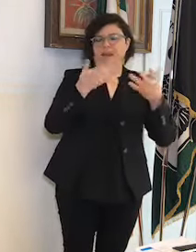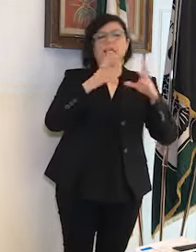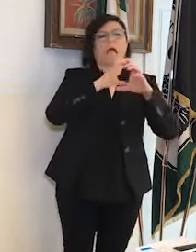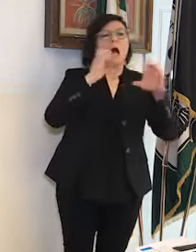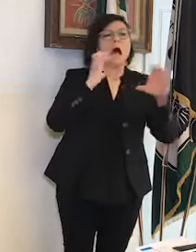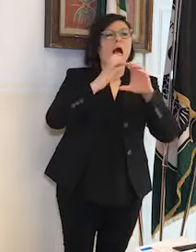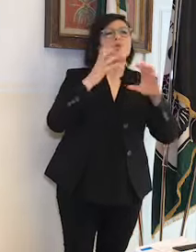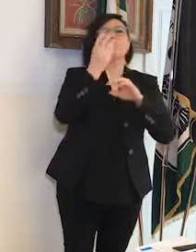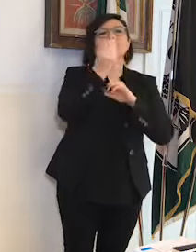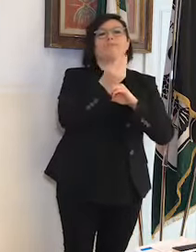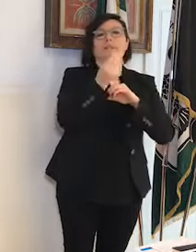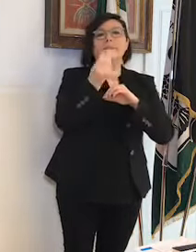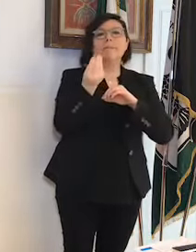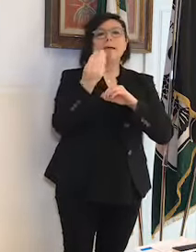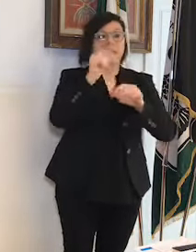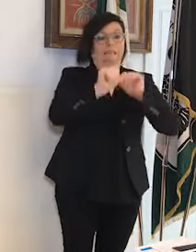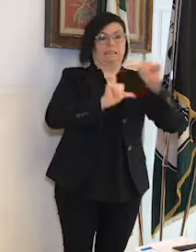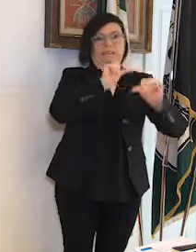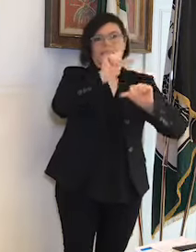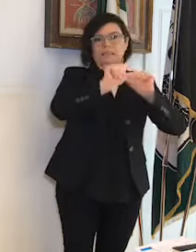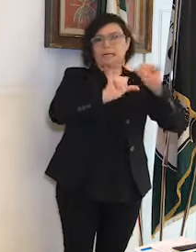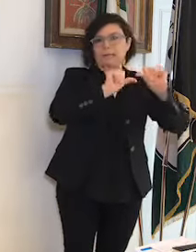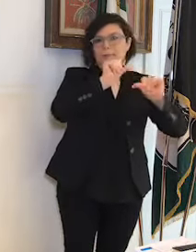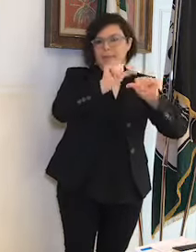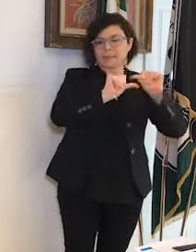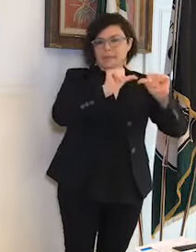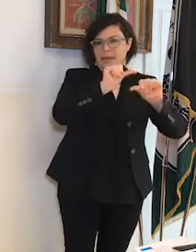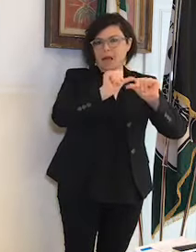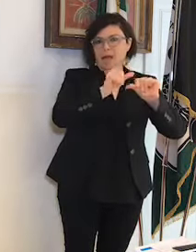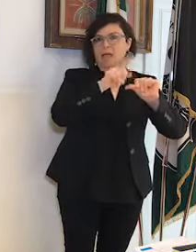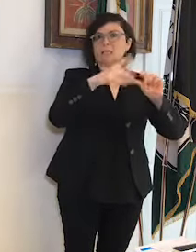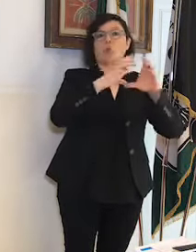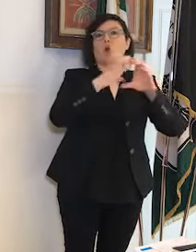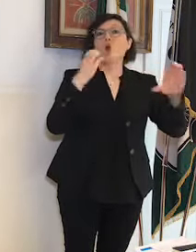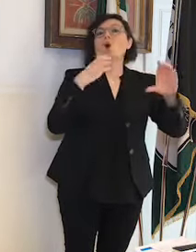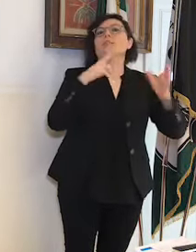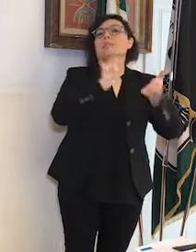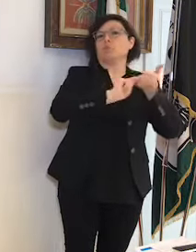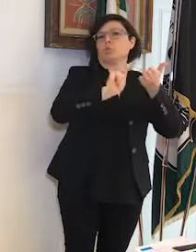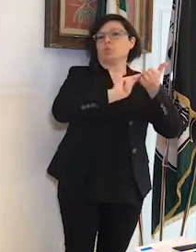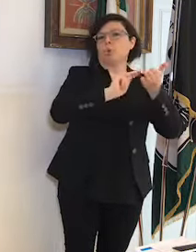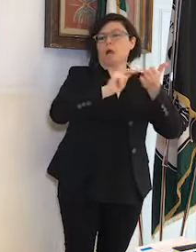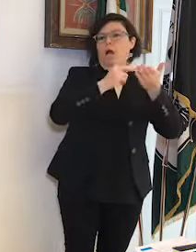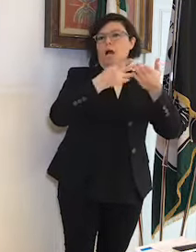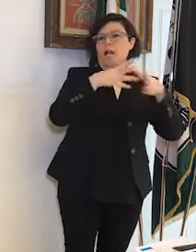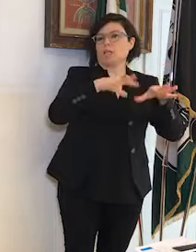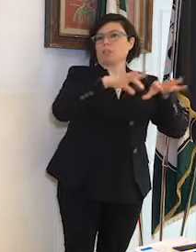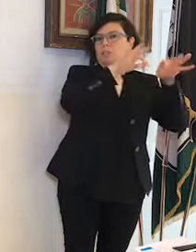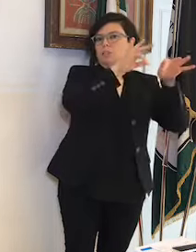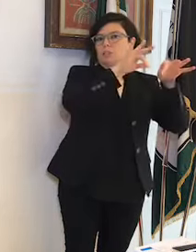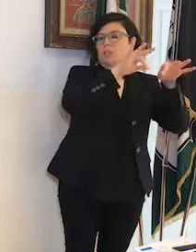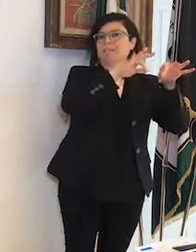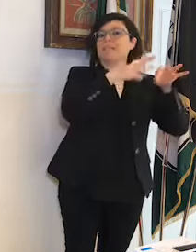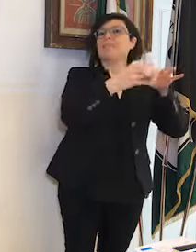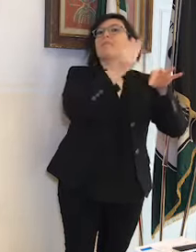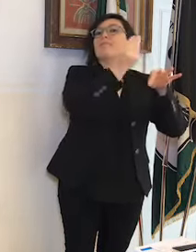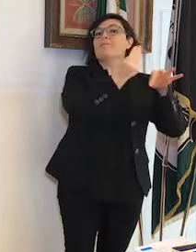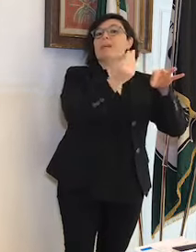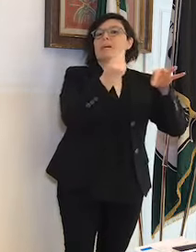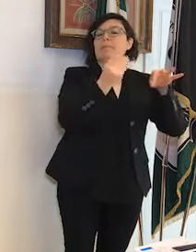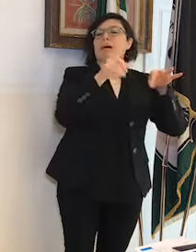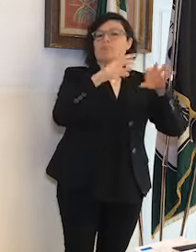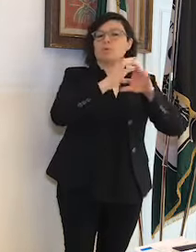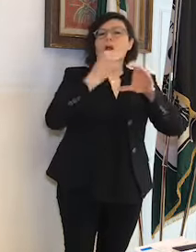delle fermate non ci sono più da tempo le corse scolastiche le fermate degli autobus sono state eh